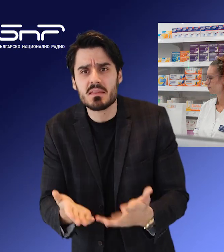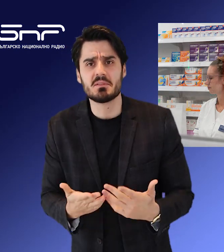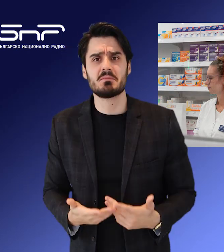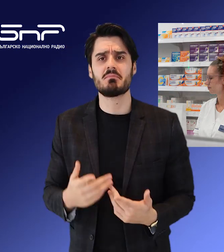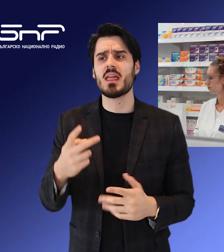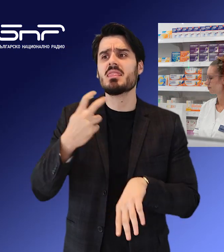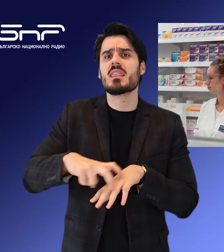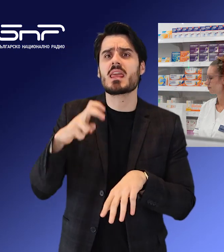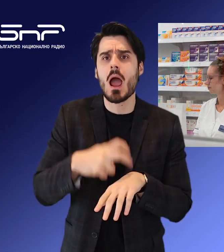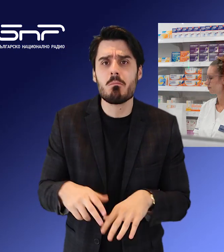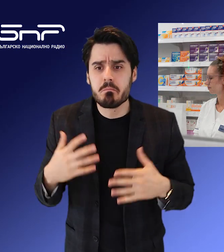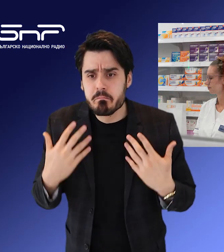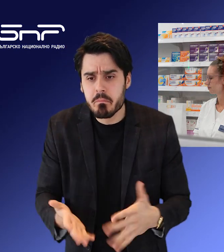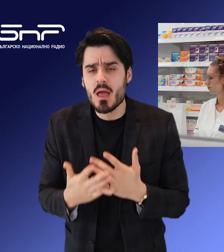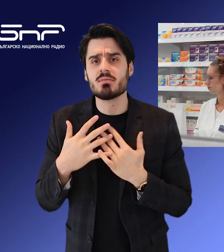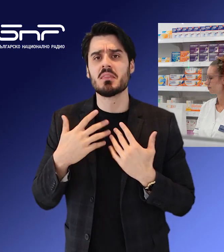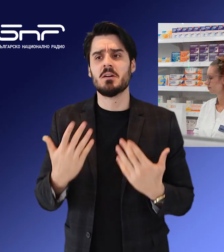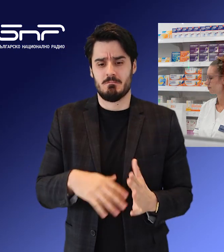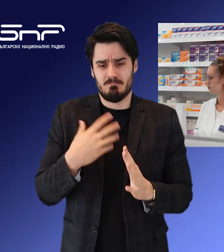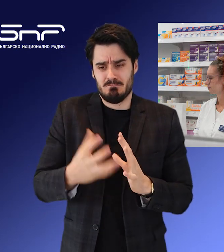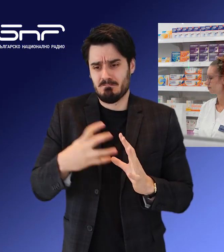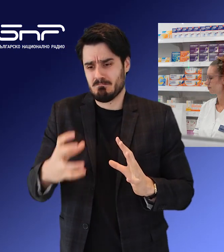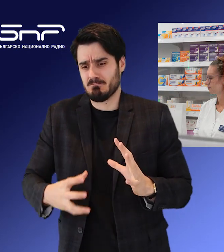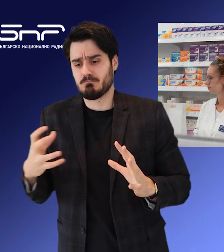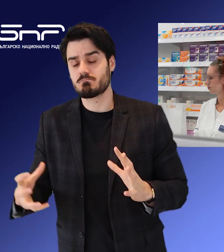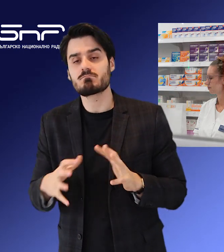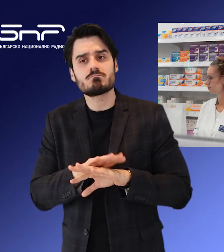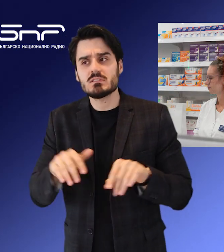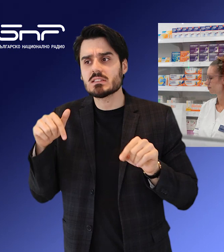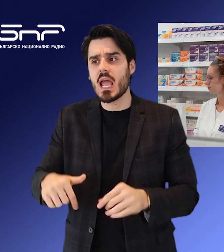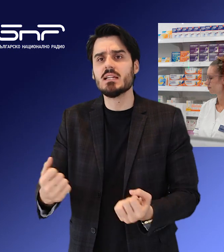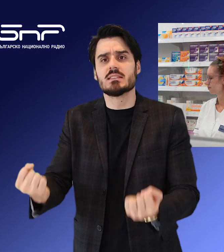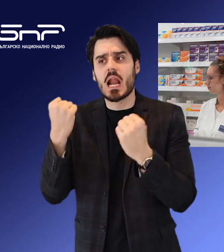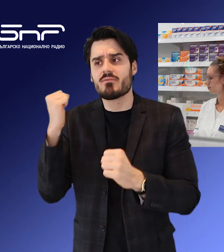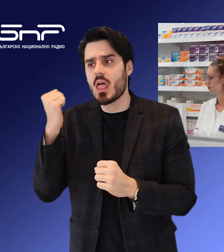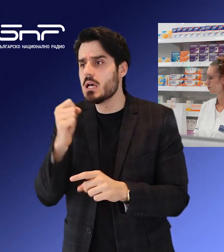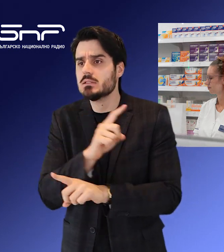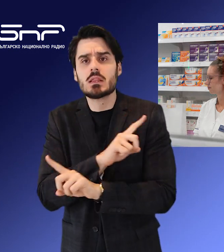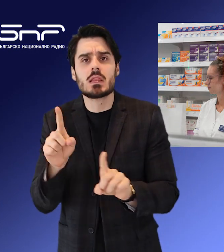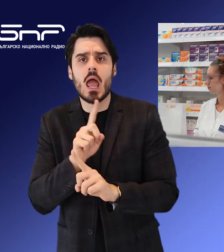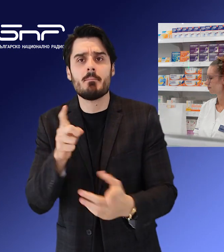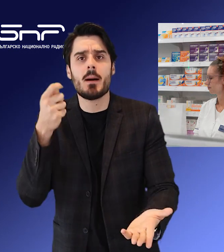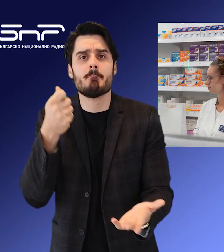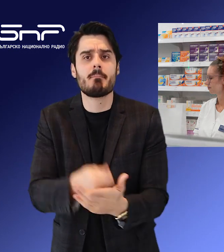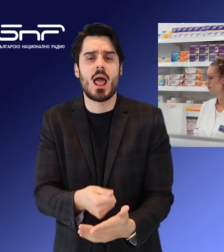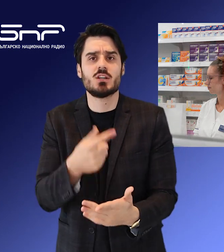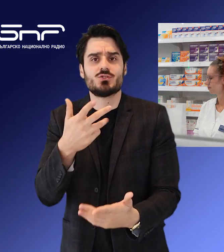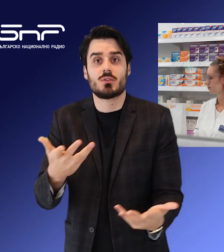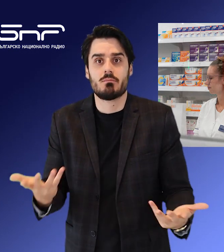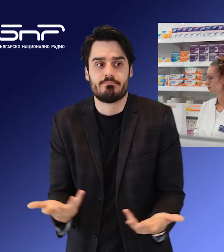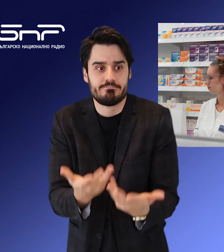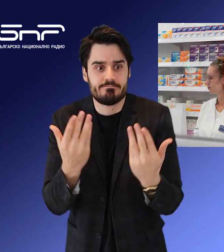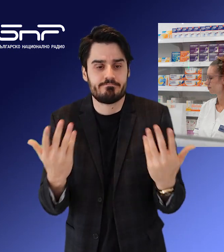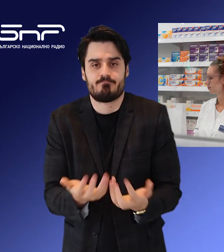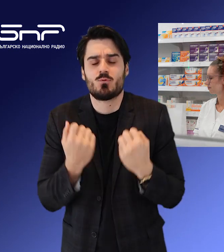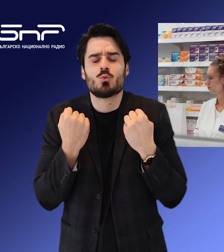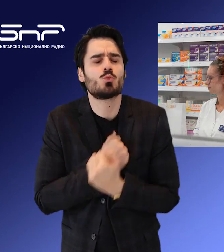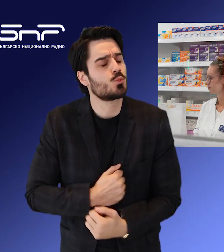това е диабет, това е хронично обзовод с фруктивна белодробта, полези, редките заболявания, където там